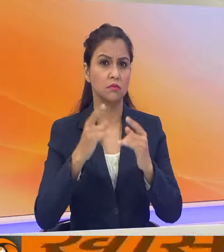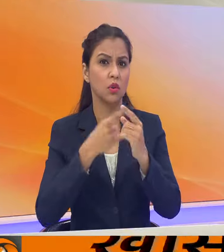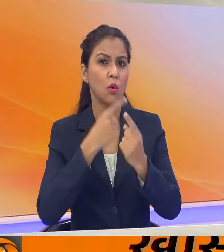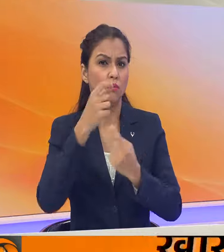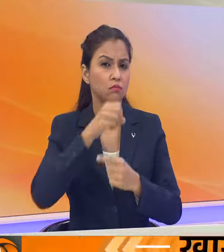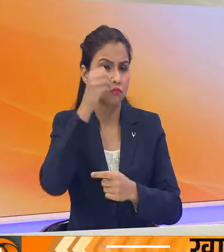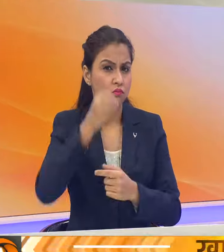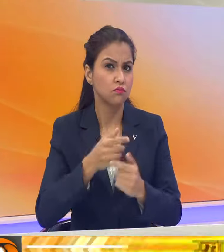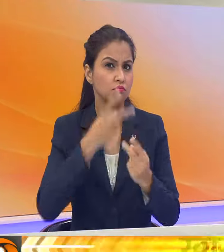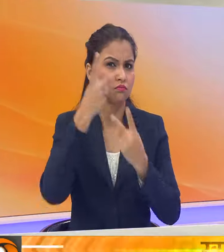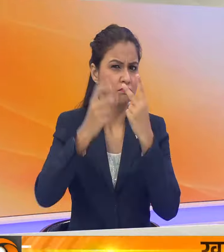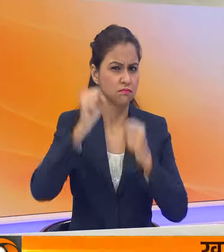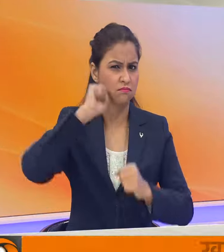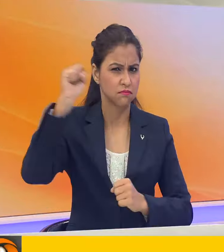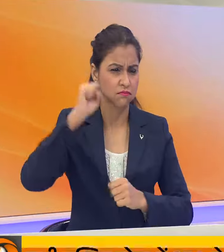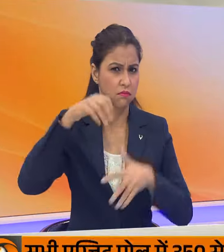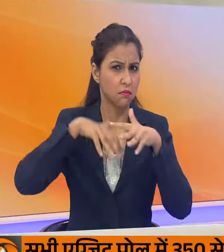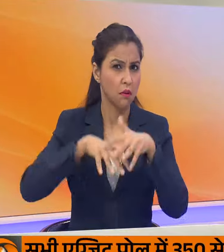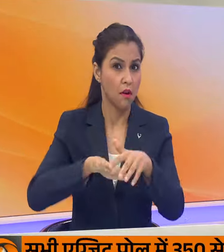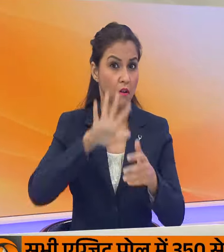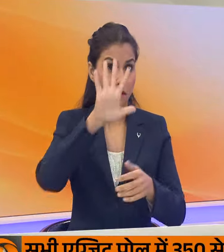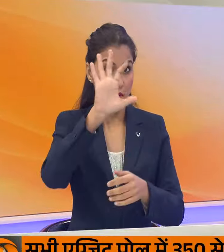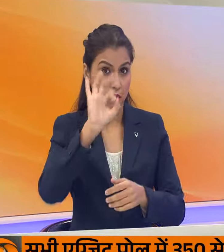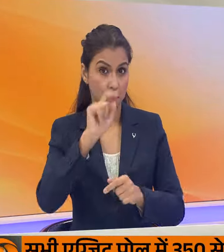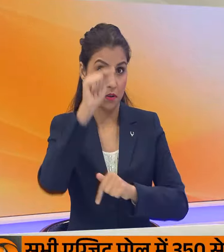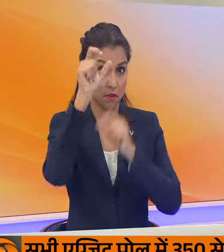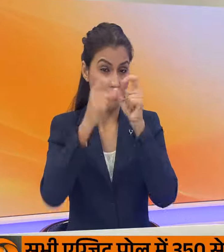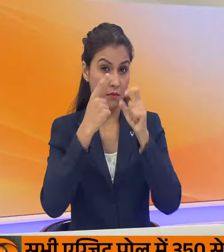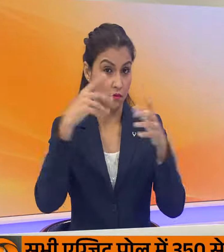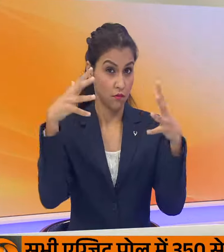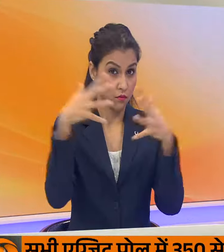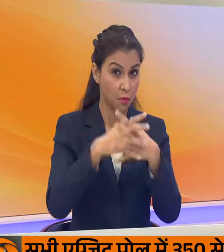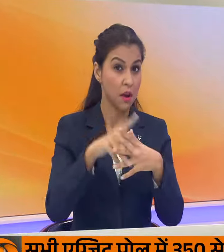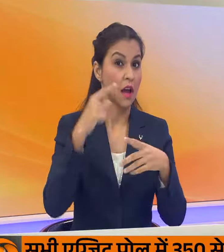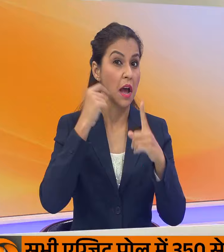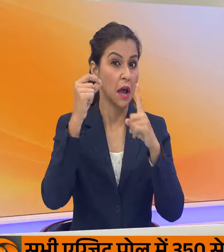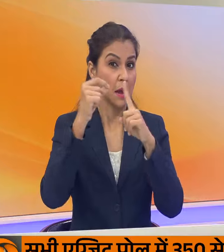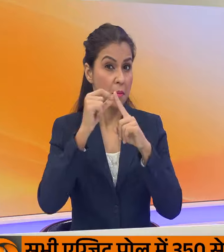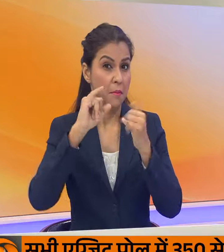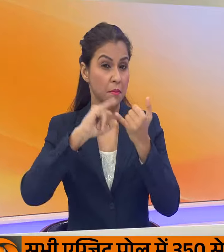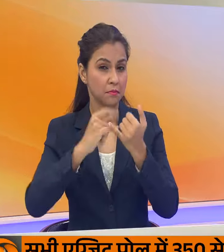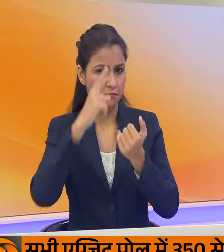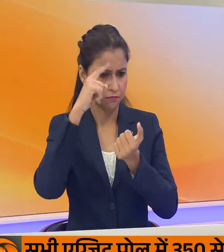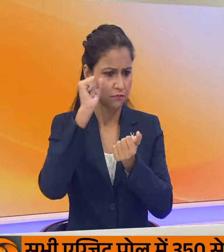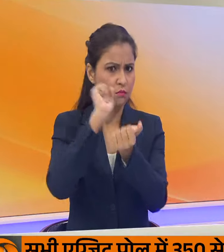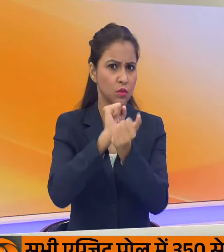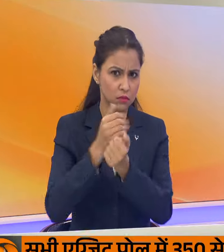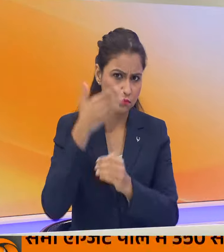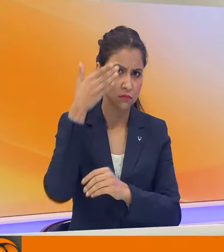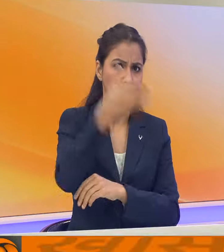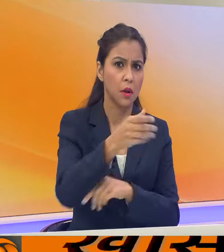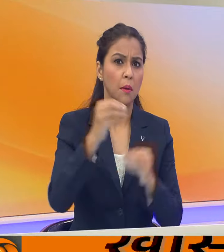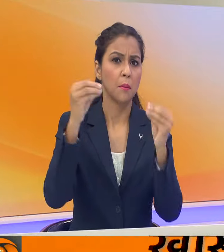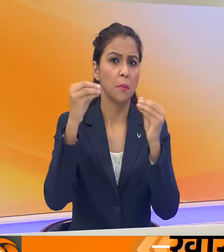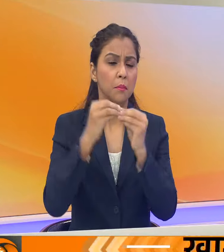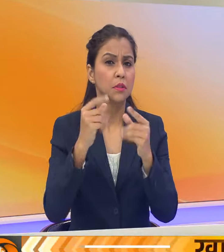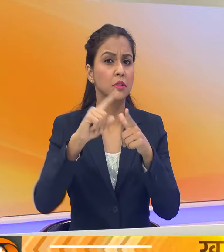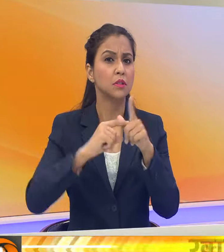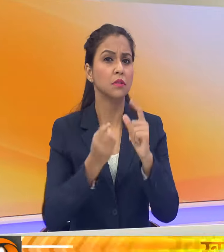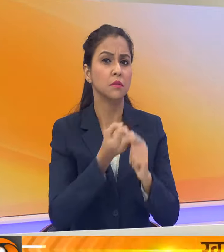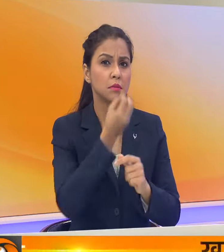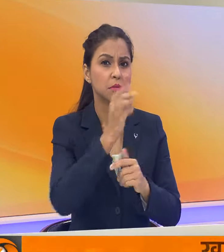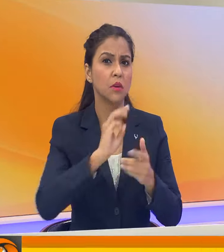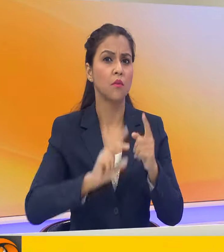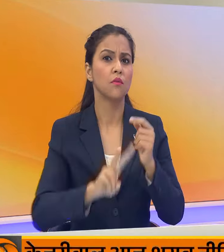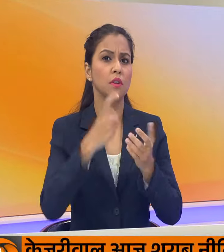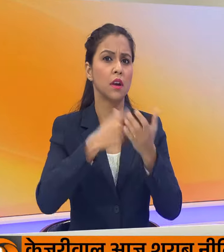प्रदेशन कर रहे थे पचास महिला कारेकरताओं को आईपी स्टेट पुलिस स्टेशन ले जाया गया दिली भाचपा अध्यक्षो वरेंद्र